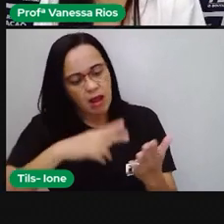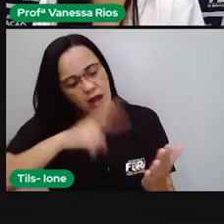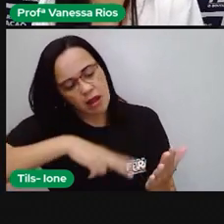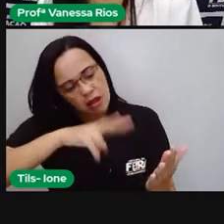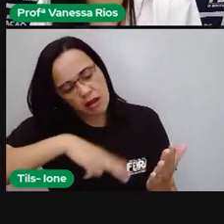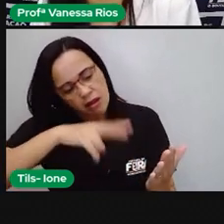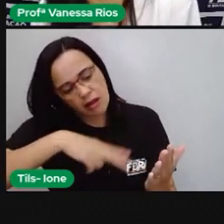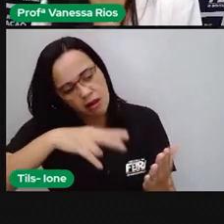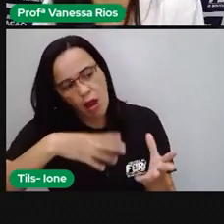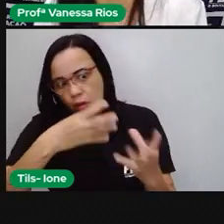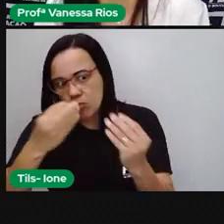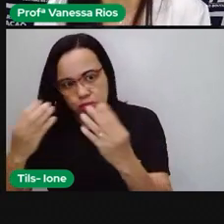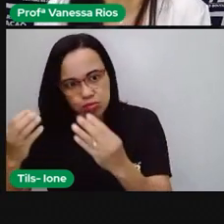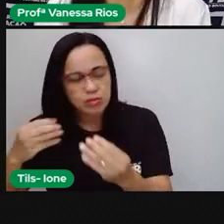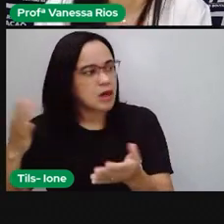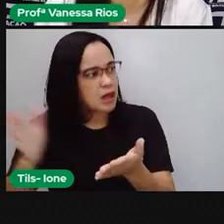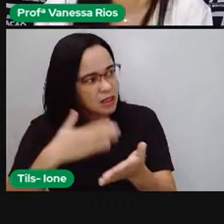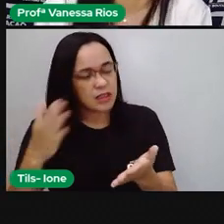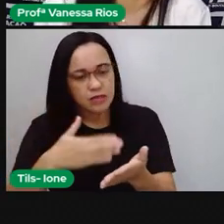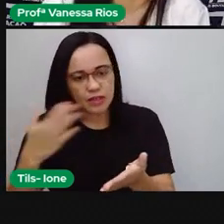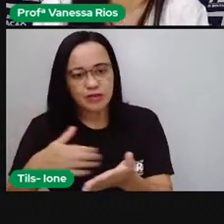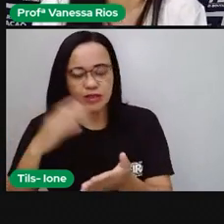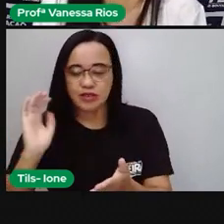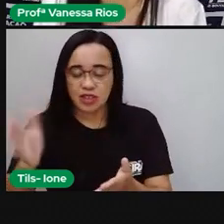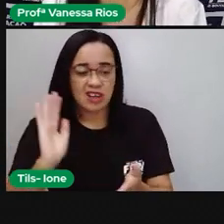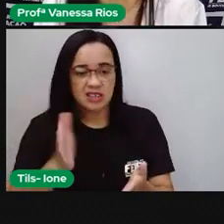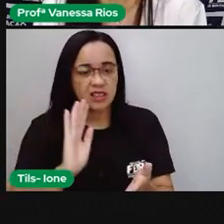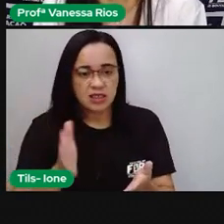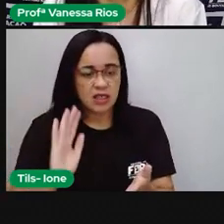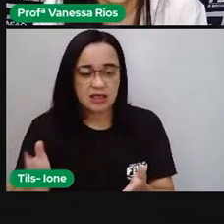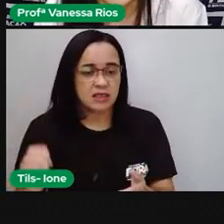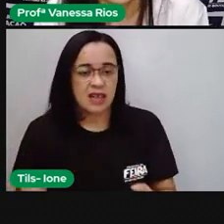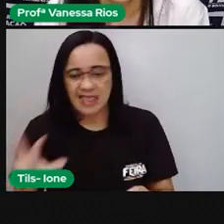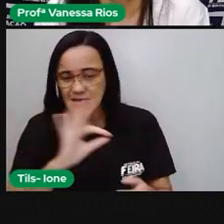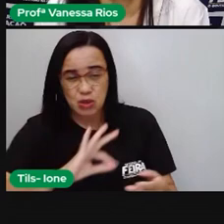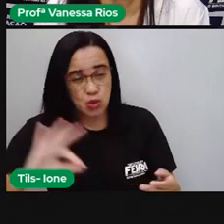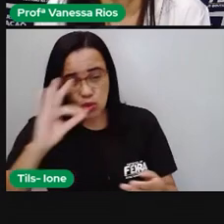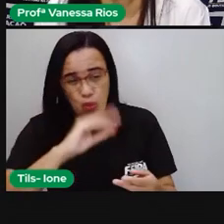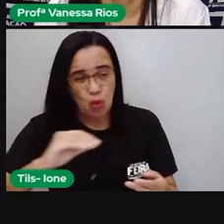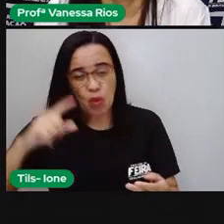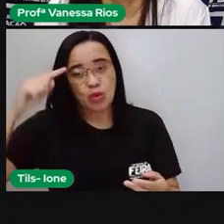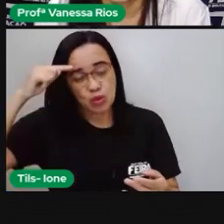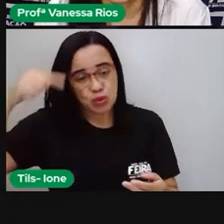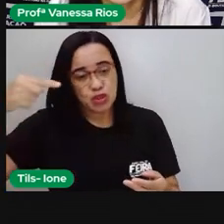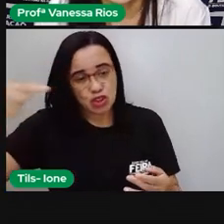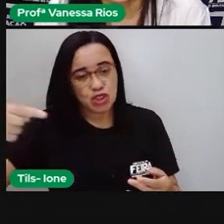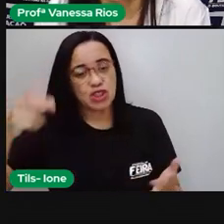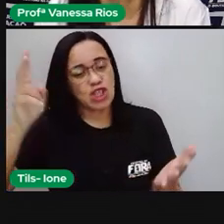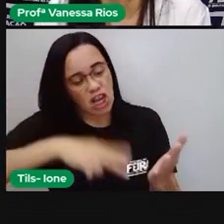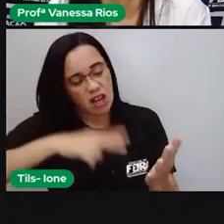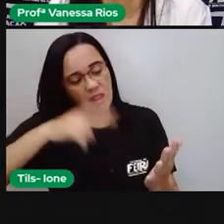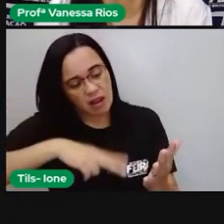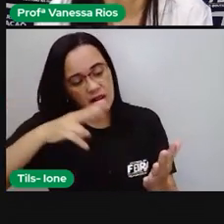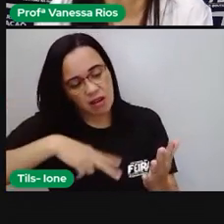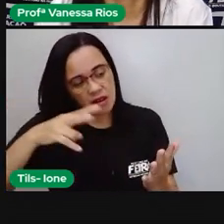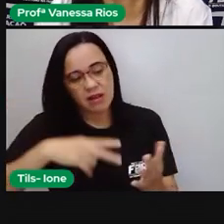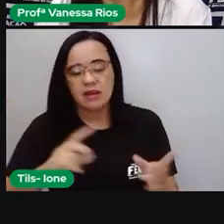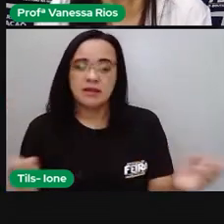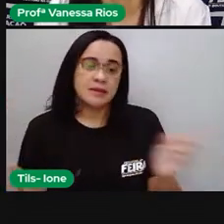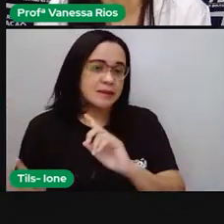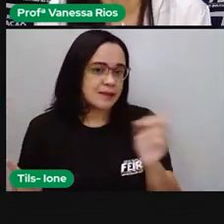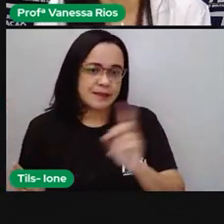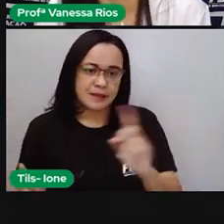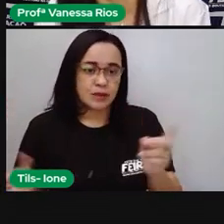eu li tantos livros em uma semana, ou consegui ler um livro inteiro num dia, né? Se preocupe aí com entender,